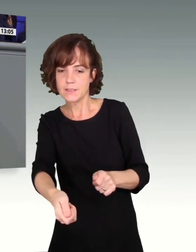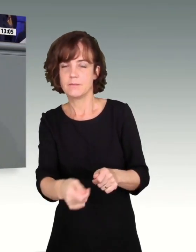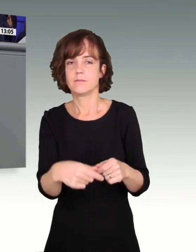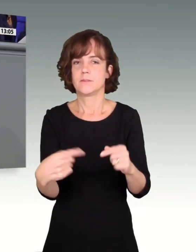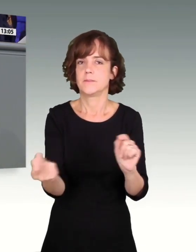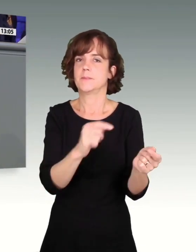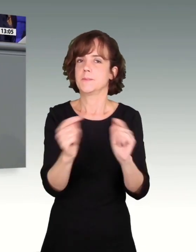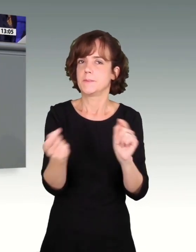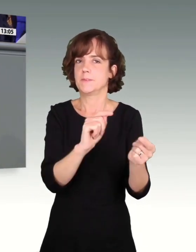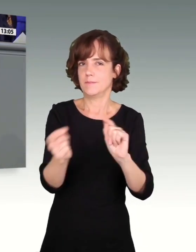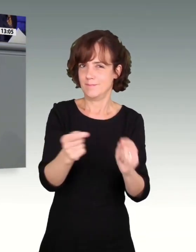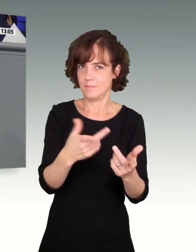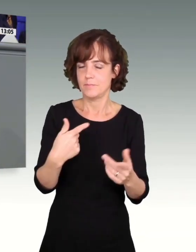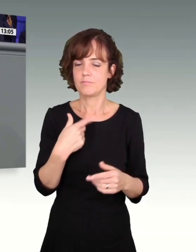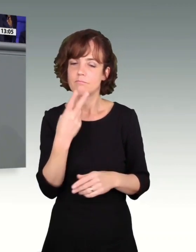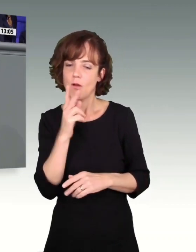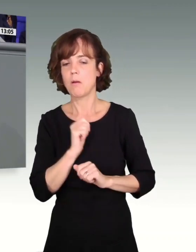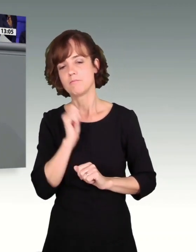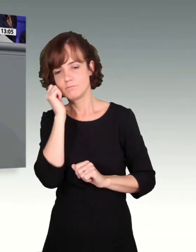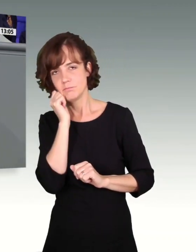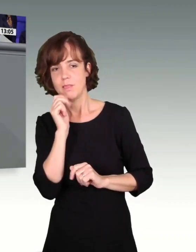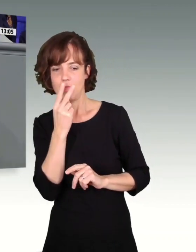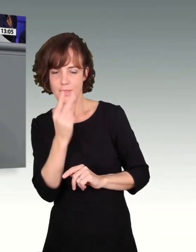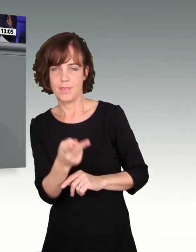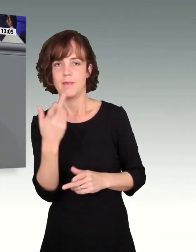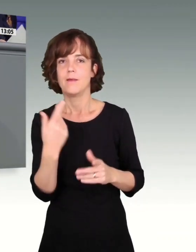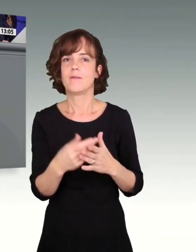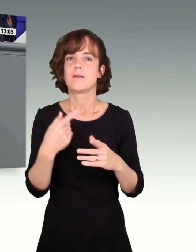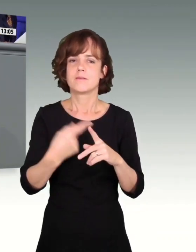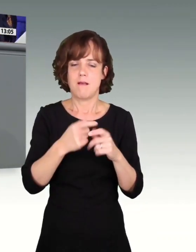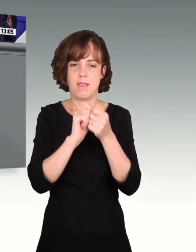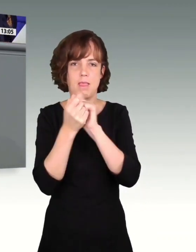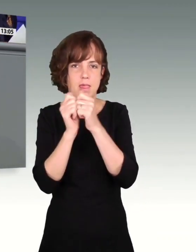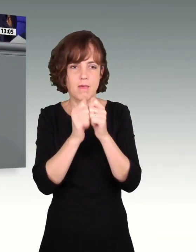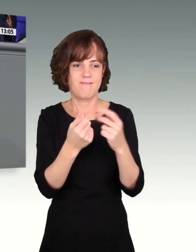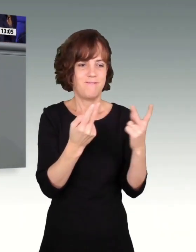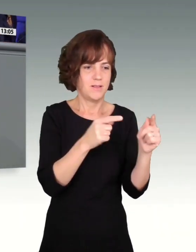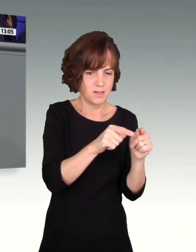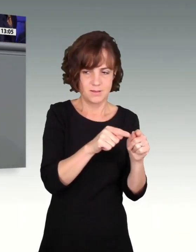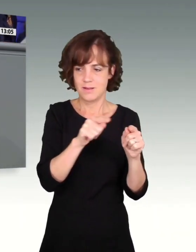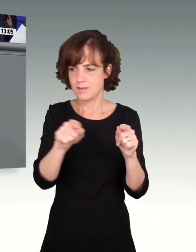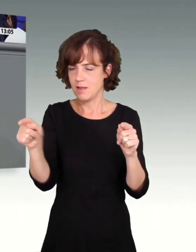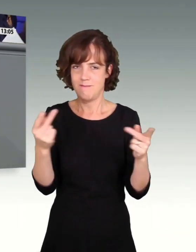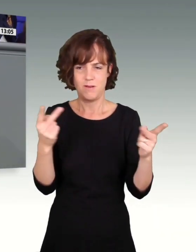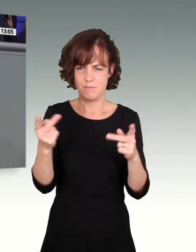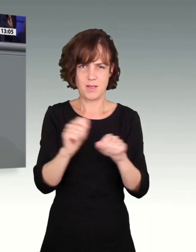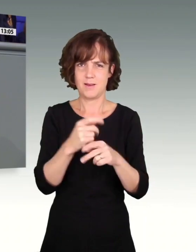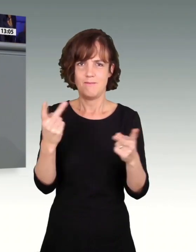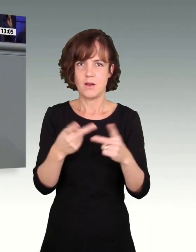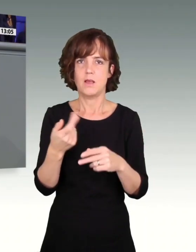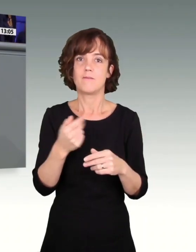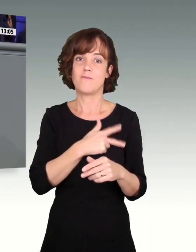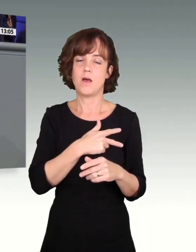viel verhetzt. Zahlen werden verdreht. Äpfel werden mit Birnen verglichen. Tatsachen werden